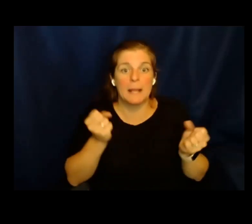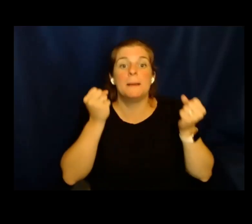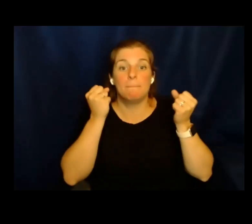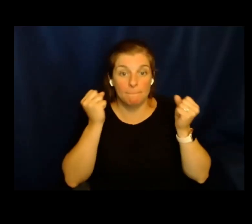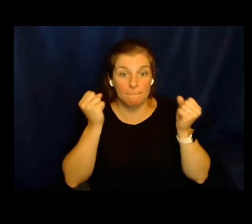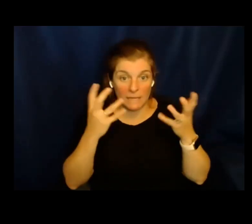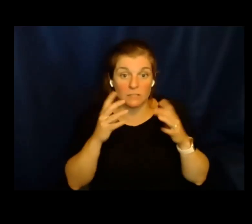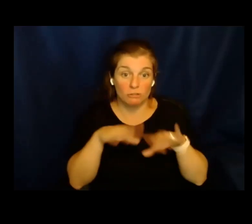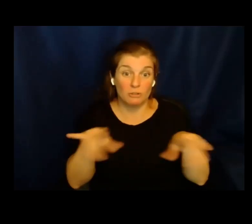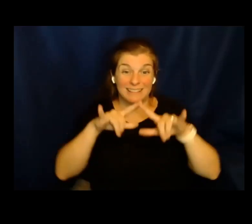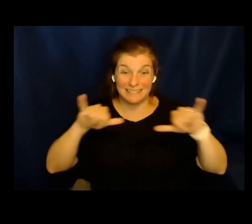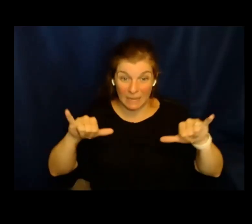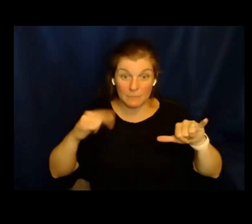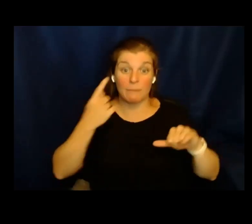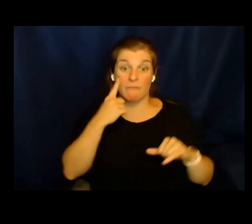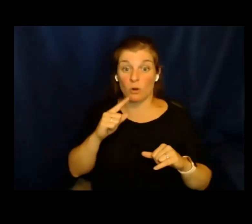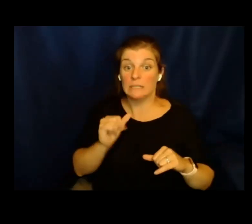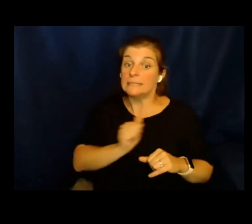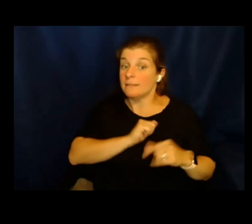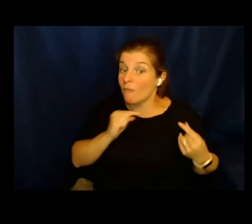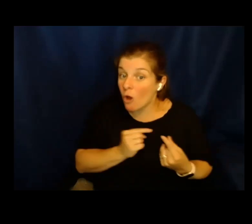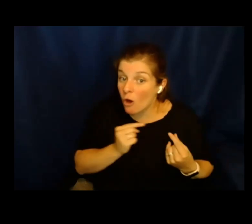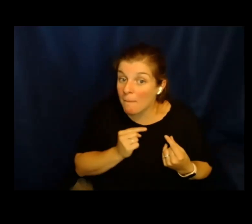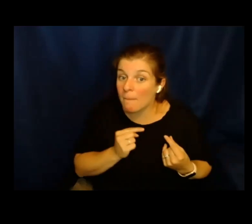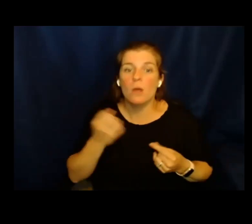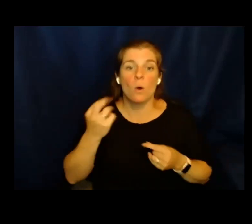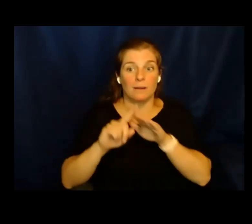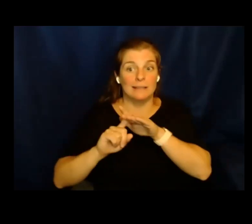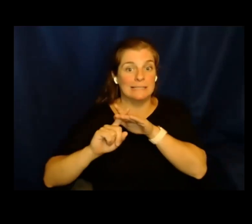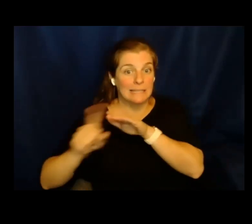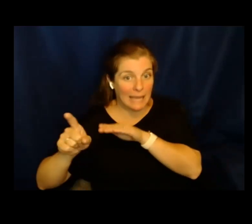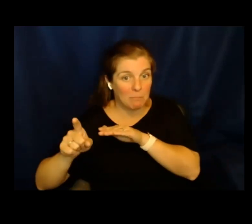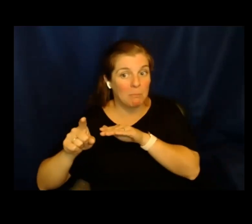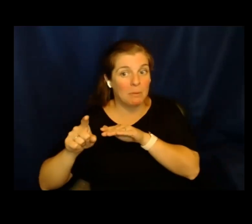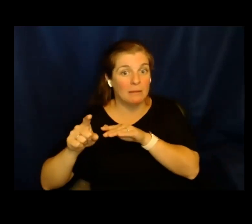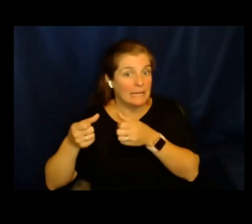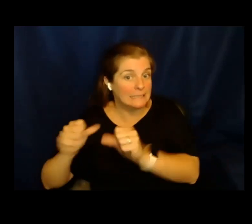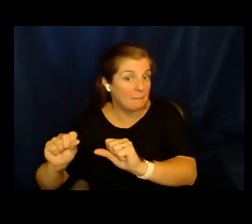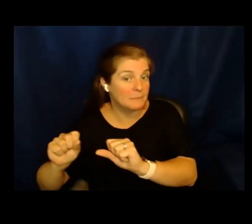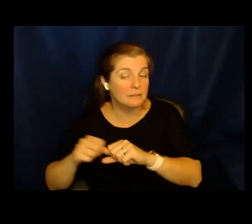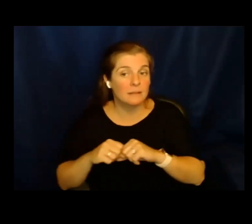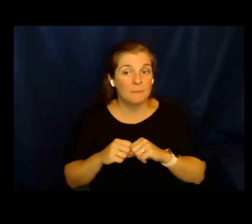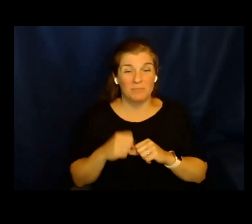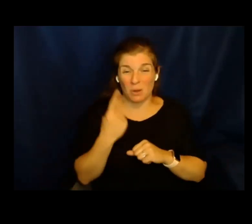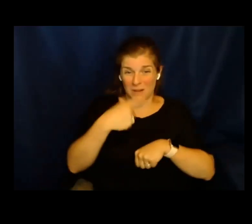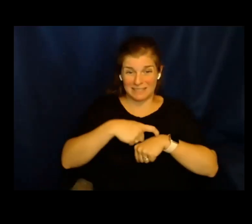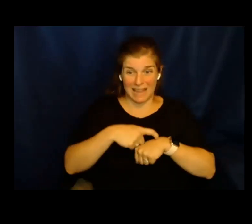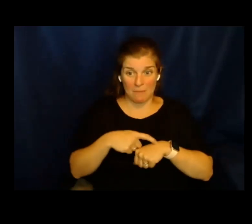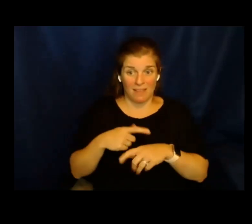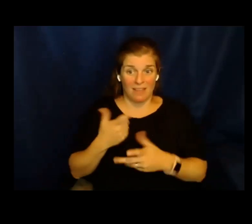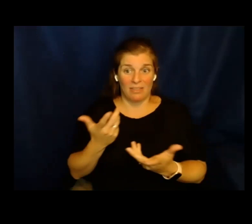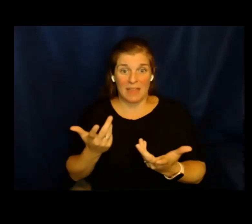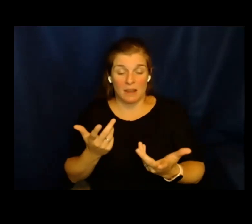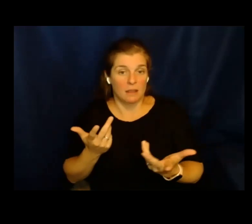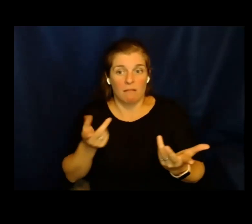niños que no se auto-hidieran y algunos que trataran de escapar. En eso hubo un momento en